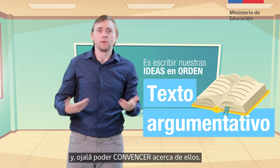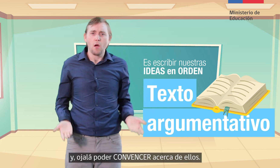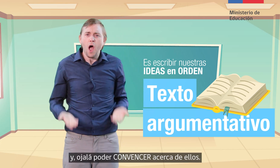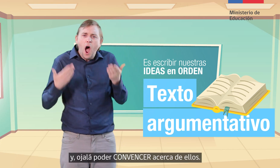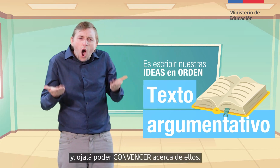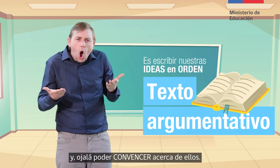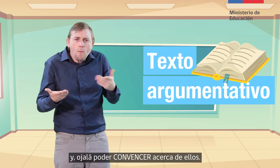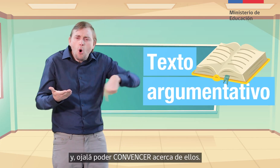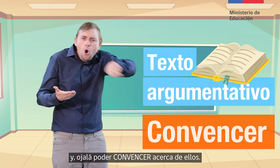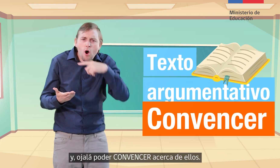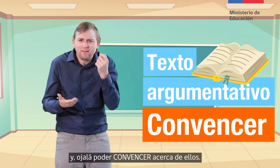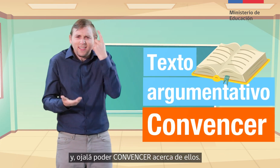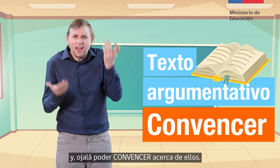poder convencer acerca de ellos.